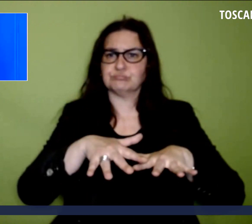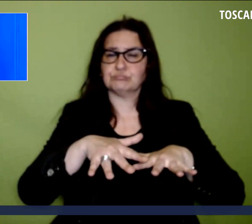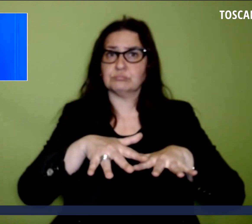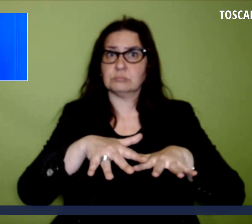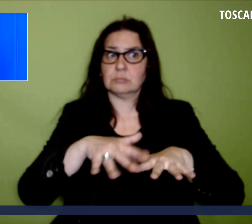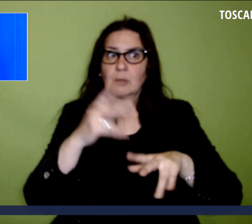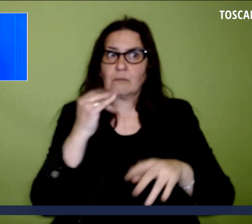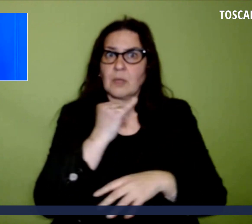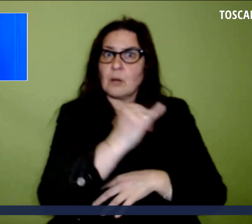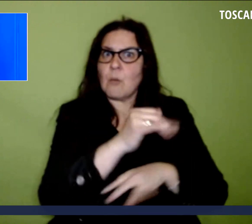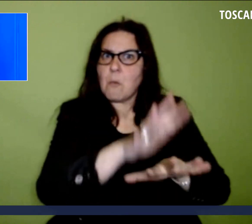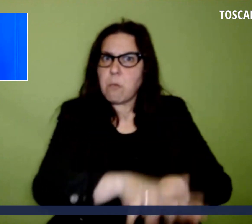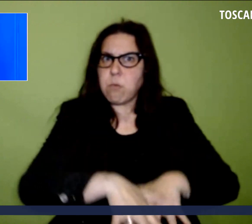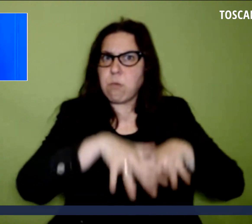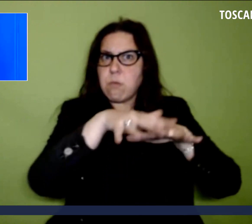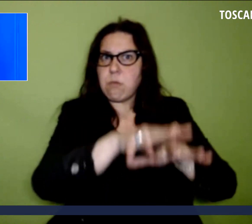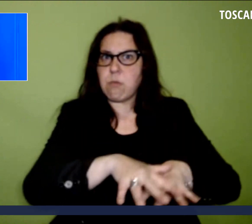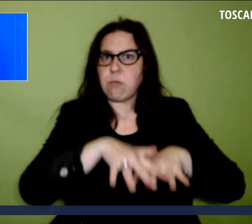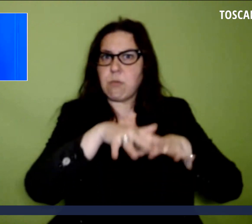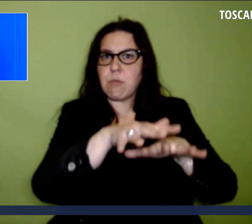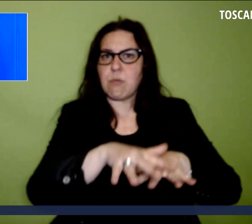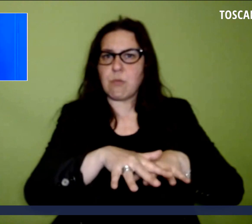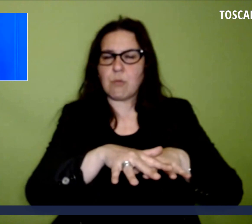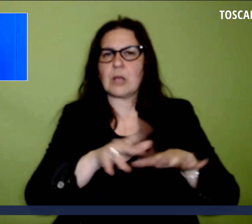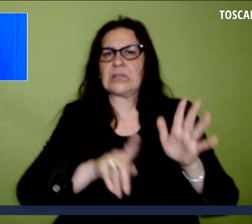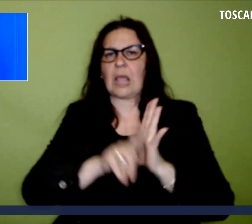altrove. Temperature in lieve calo.